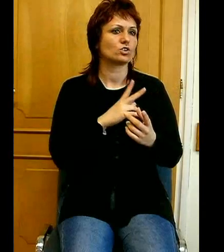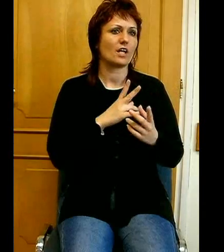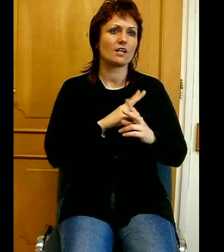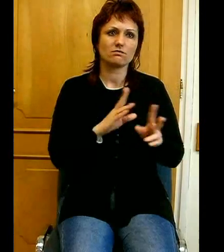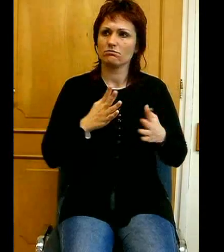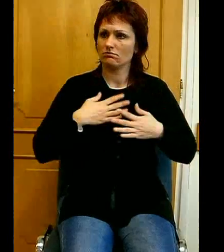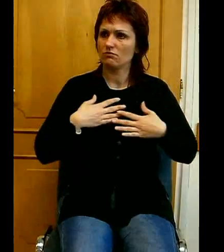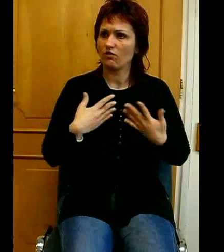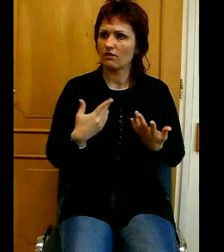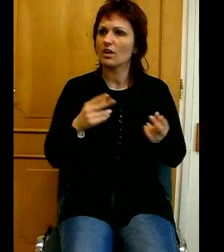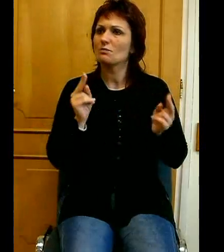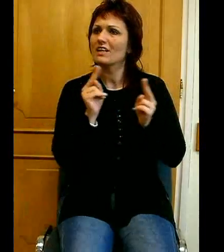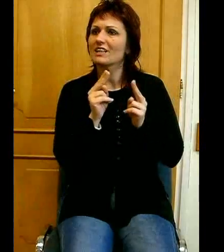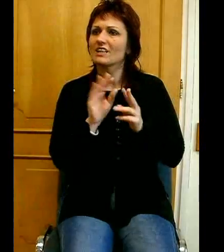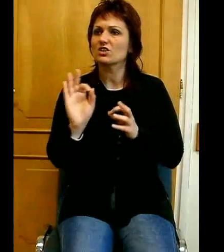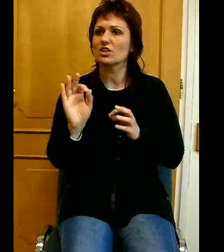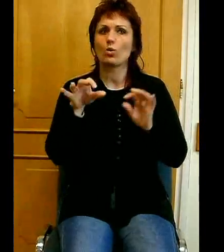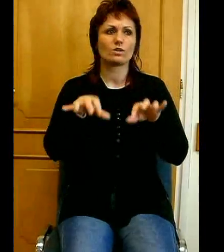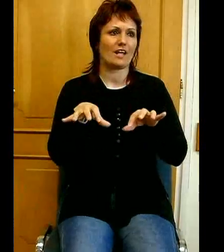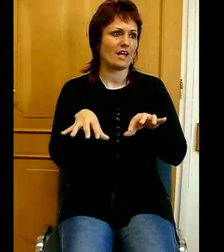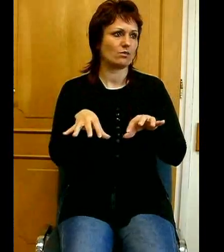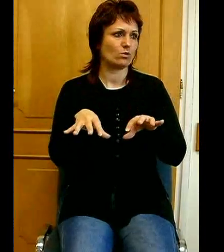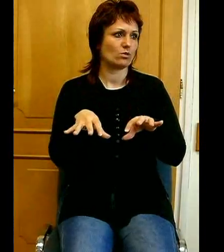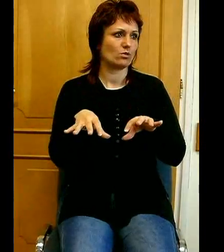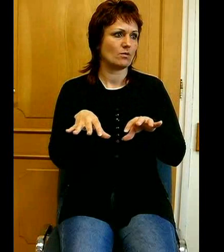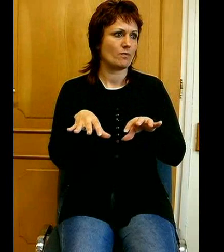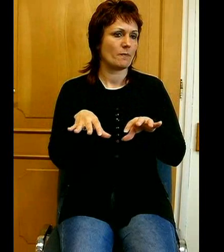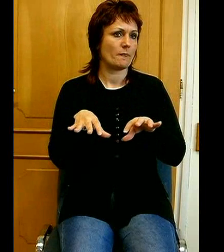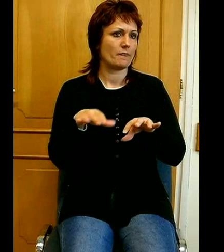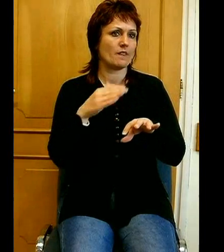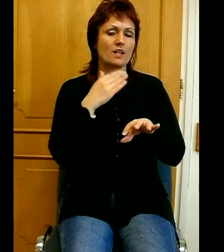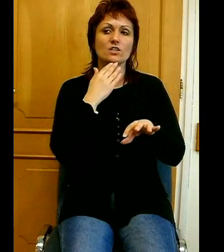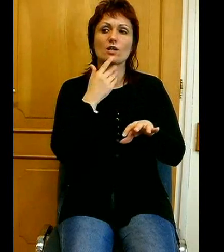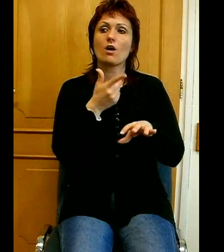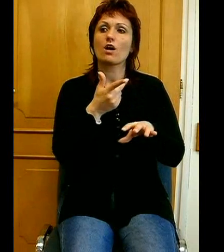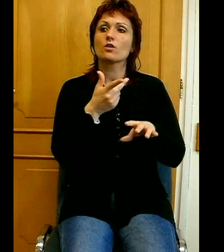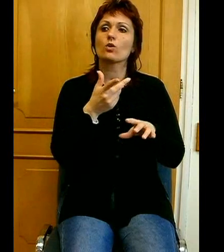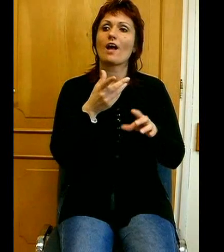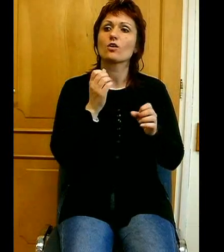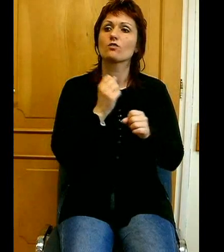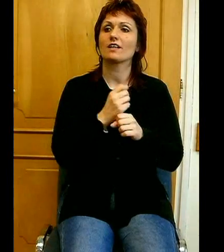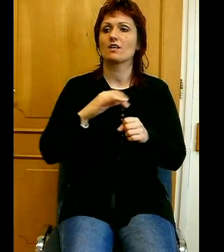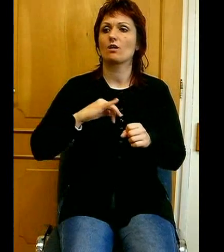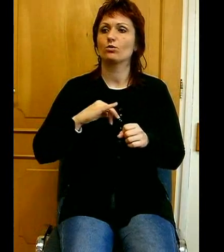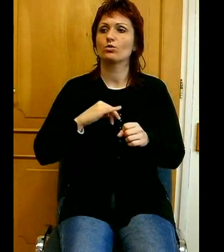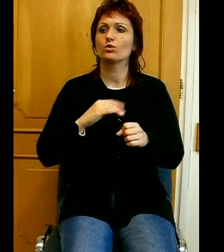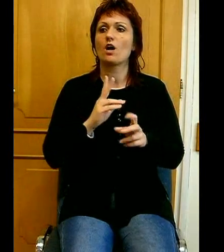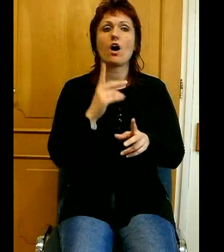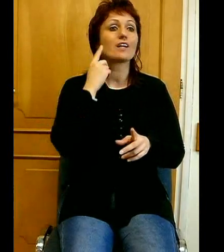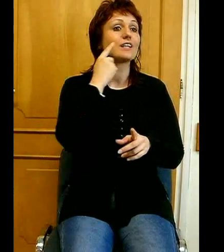tehetünk, és nem akarjuk elkövetni azt a bűnt, hogy aki tudna jót tenni és nem teszi, bűne az